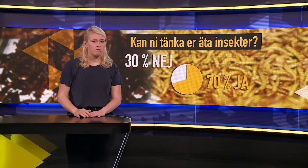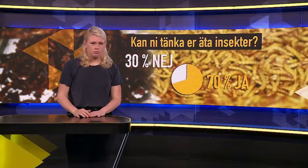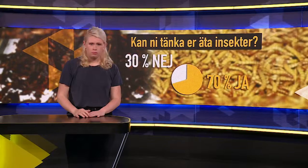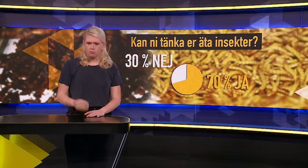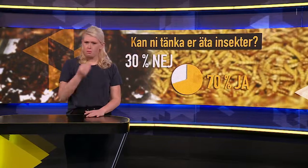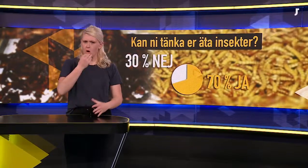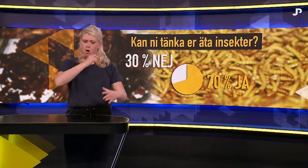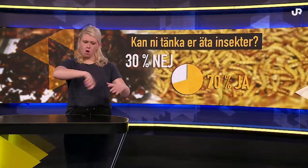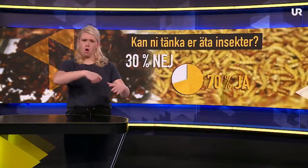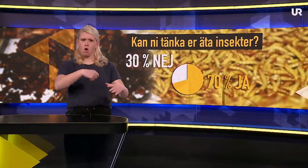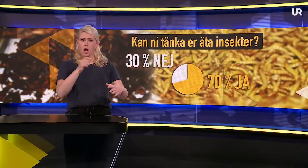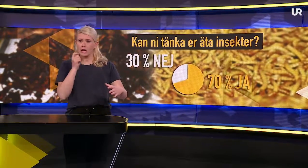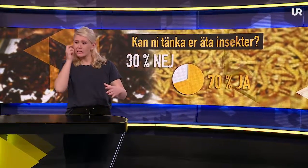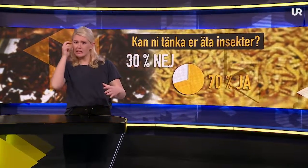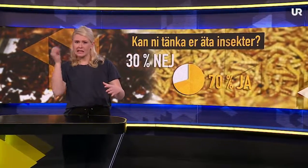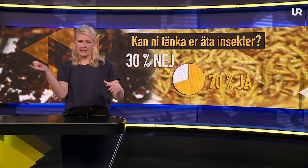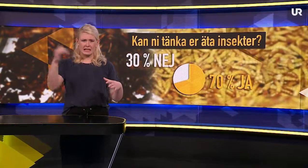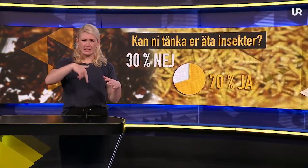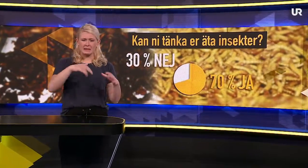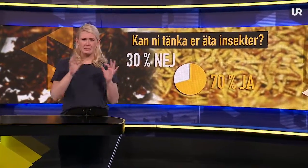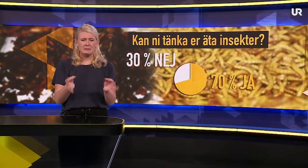Men hur ska man använda insekter i matlagning?